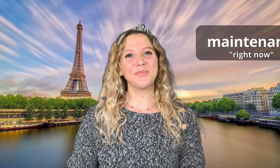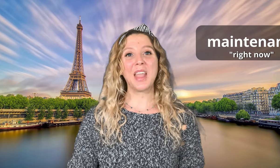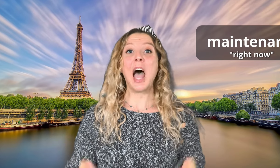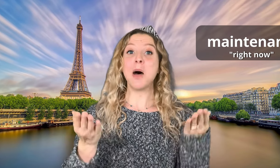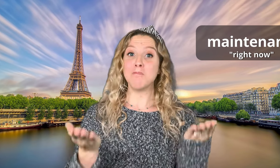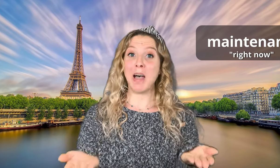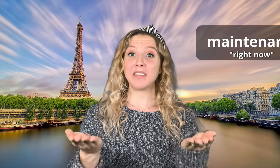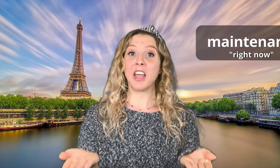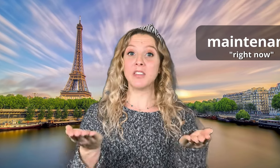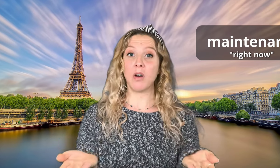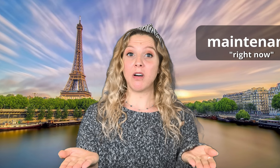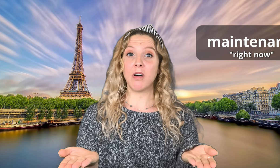Matinant